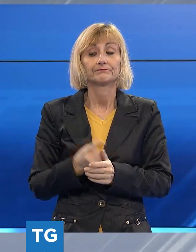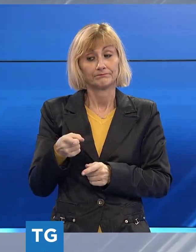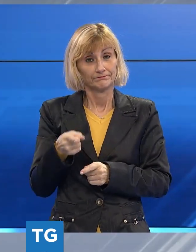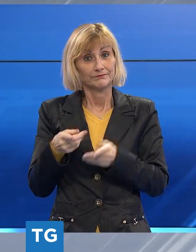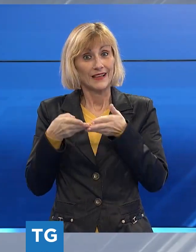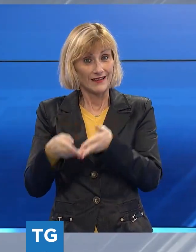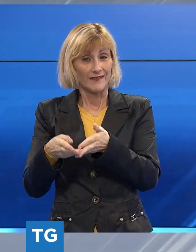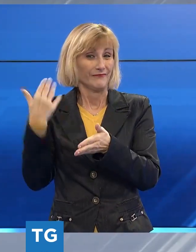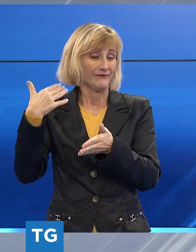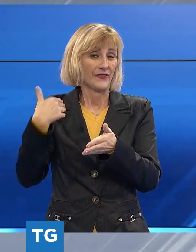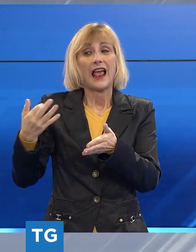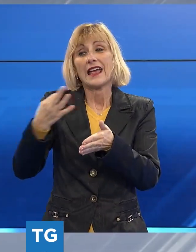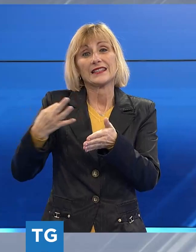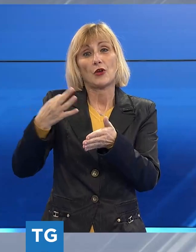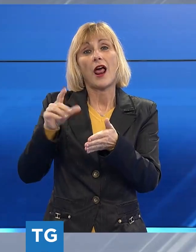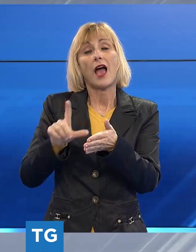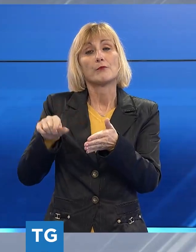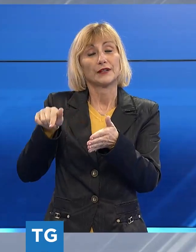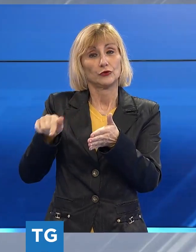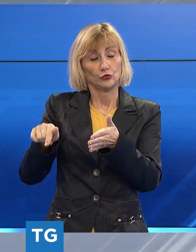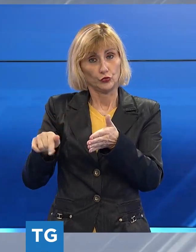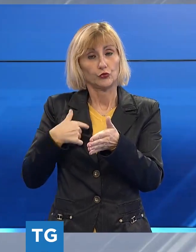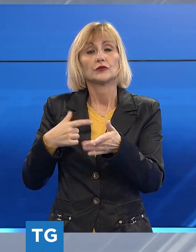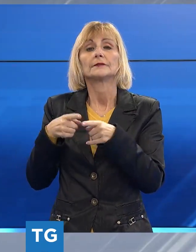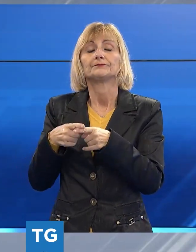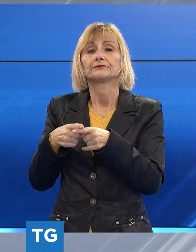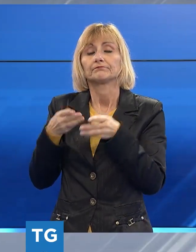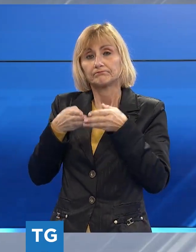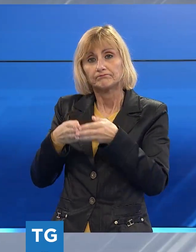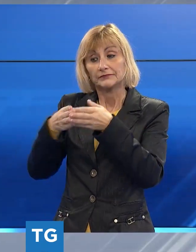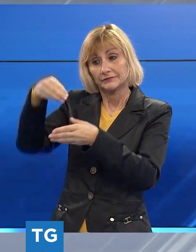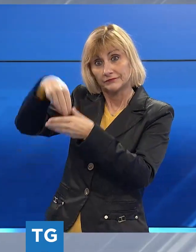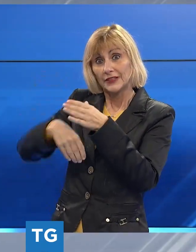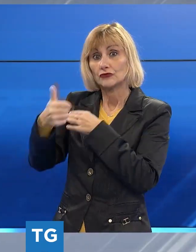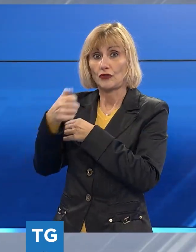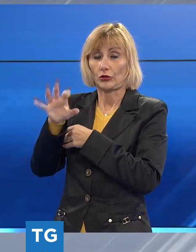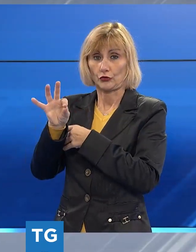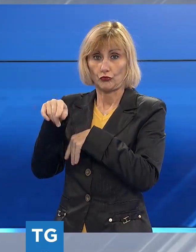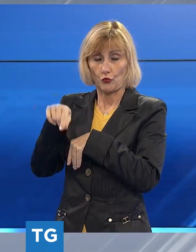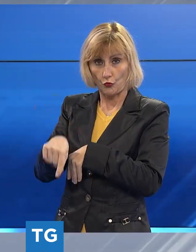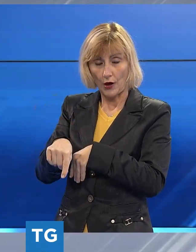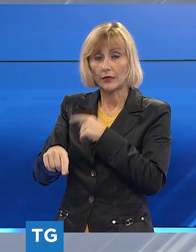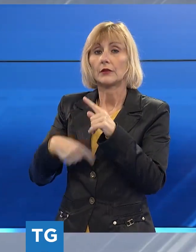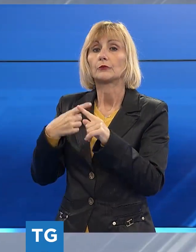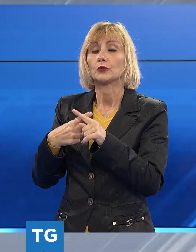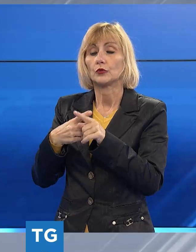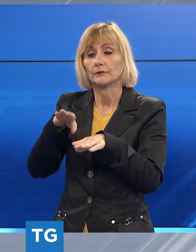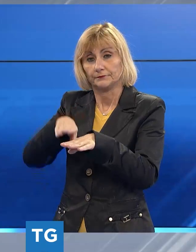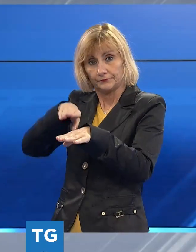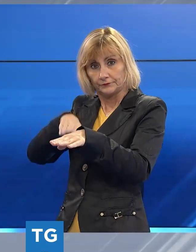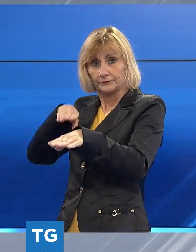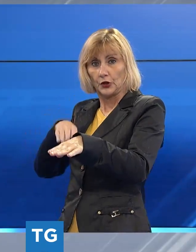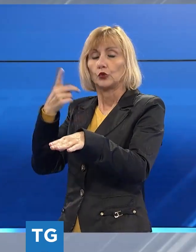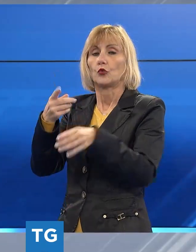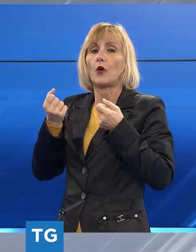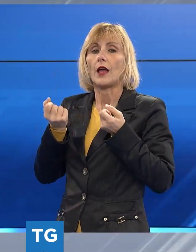coadiuvare le ricerche di un peschereccio in difficoltà con a bordo 150 persone, insieme a due motovedette della Guardia Costiera